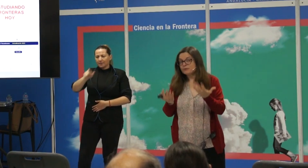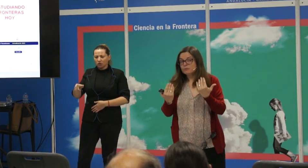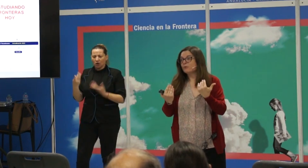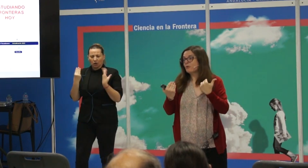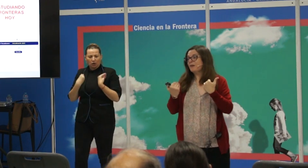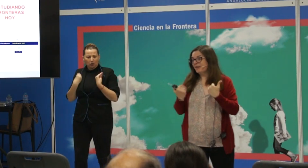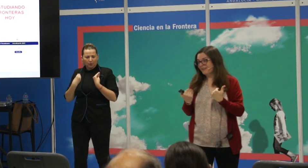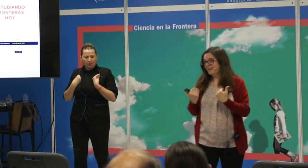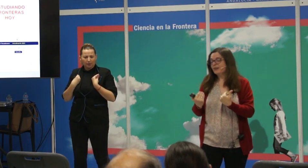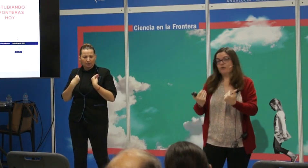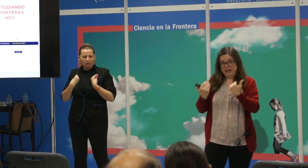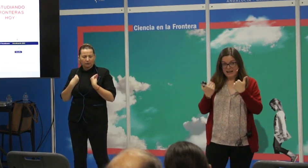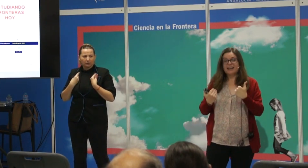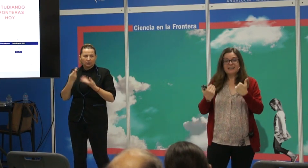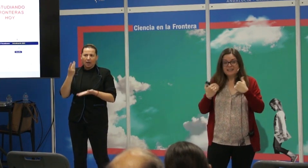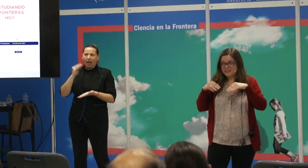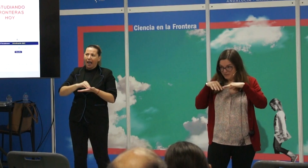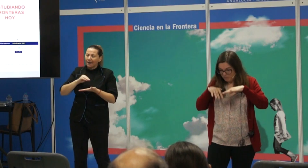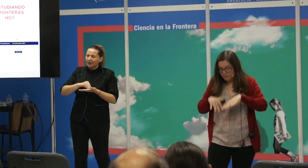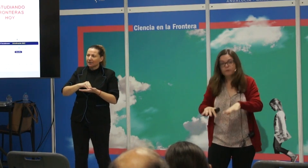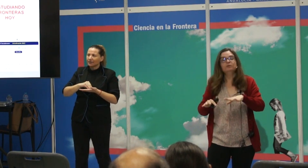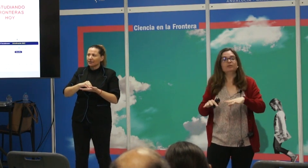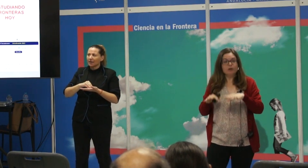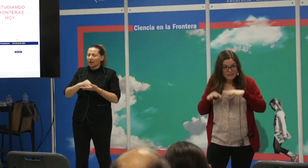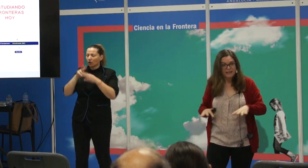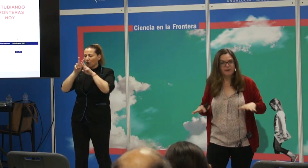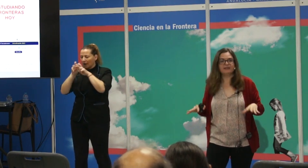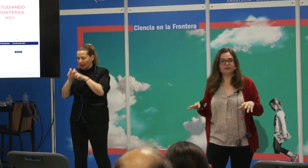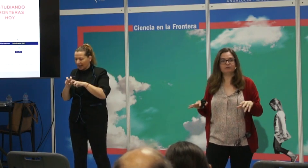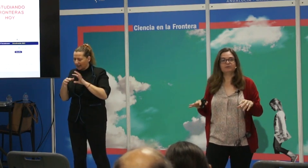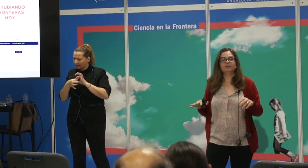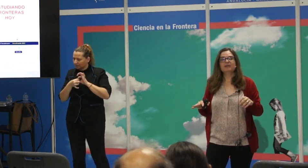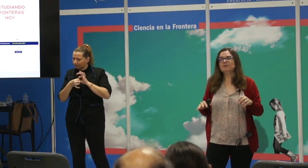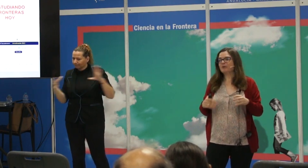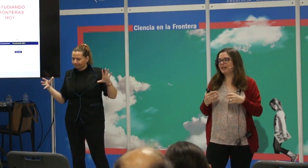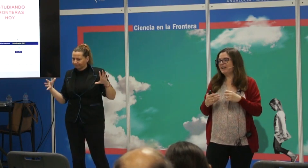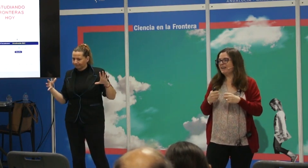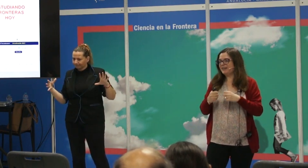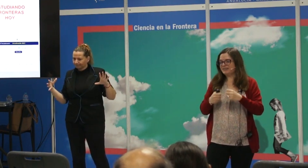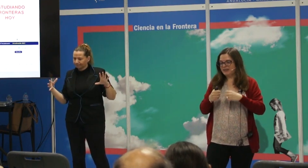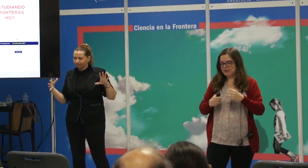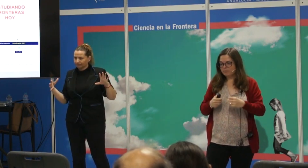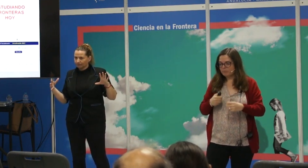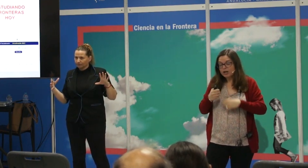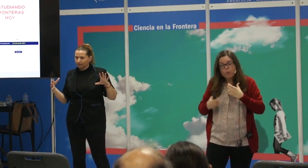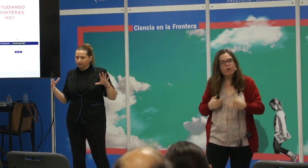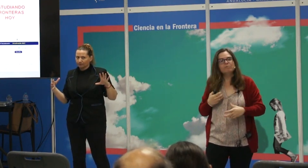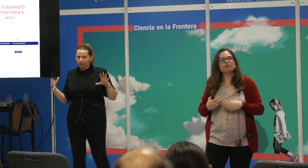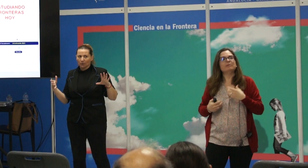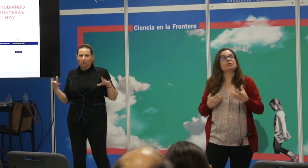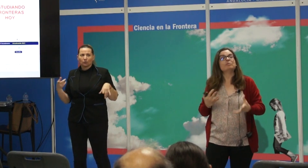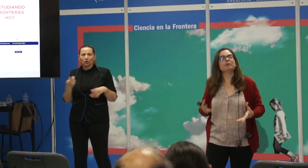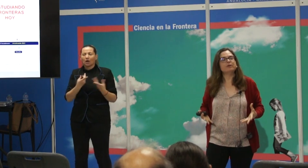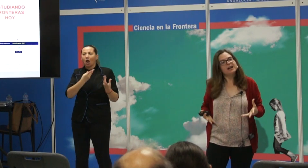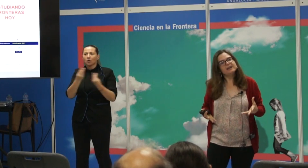a veces muy poco que ver con el análisis profundo de lo que está pasando. Porque se ponen en juego